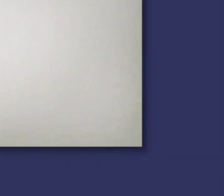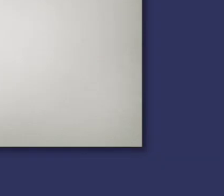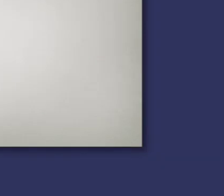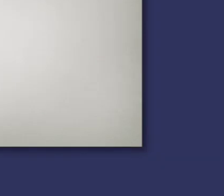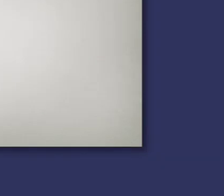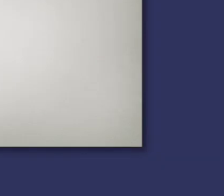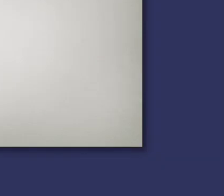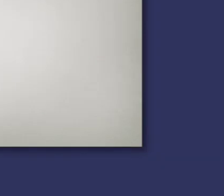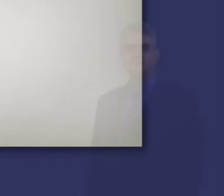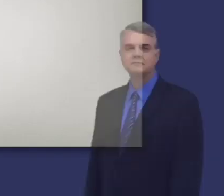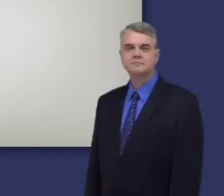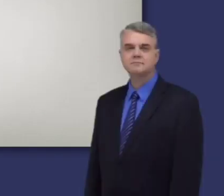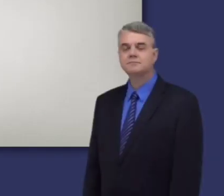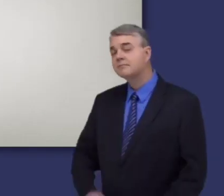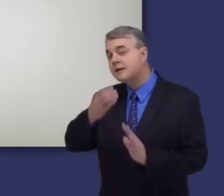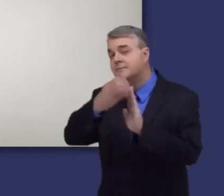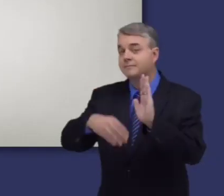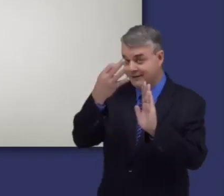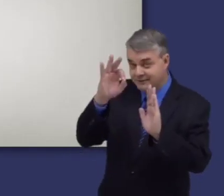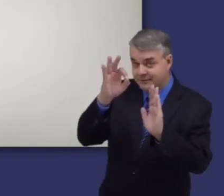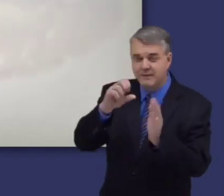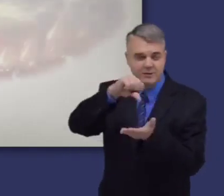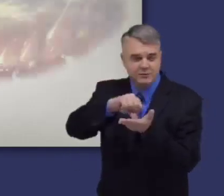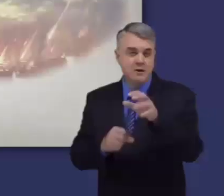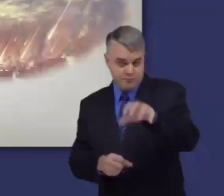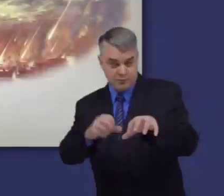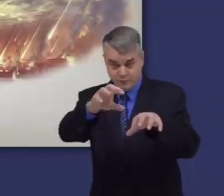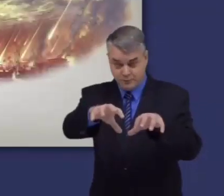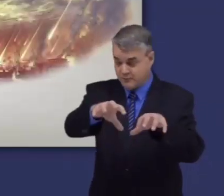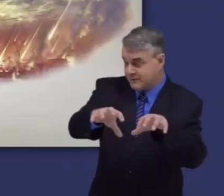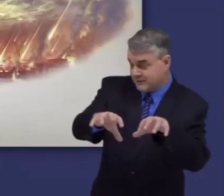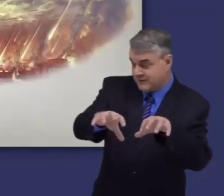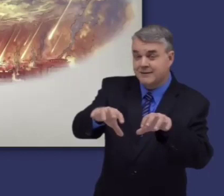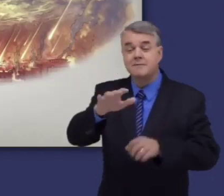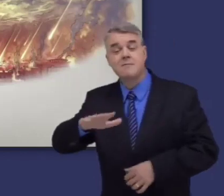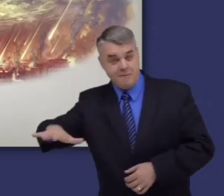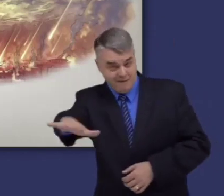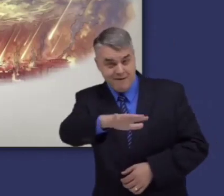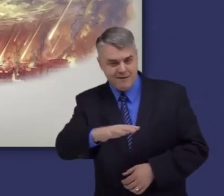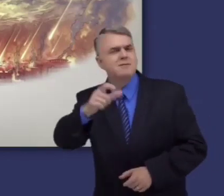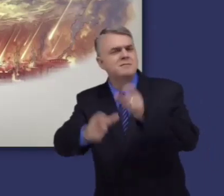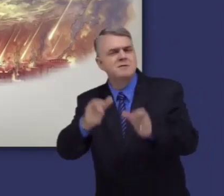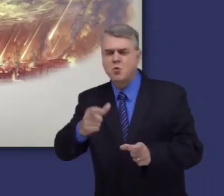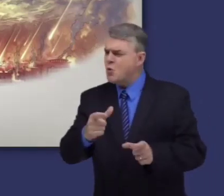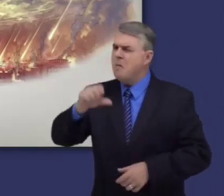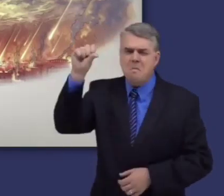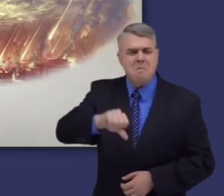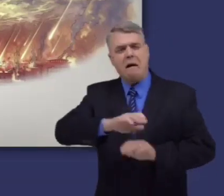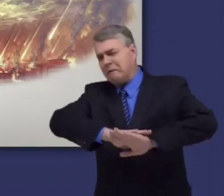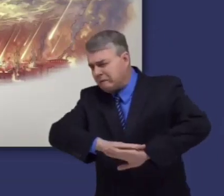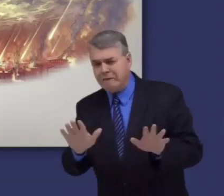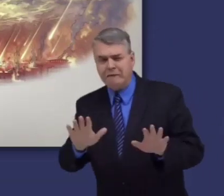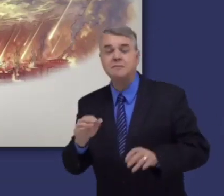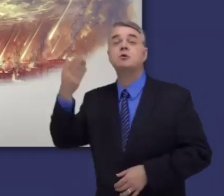En el capítulo 19, Dios destruye Sodoma, Gomorra y las ciudades vecinas por sus